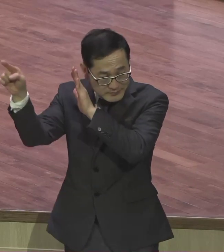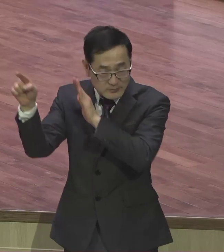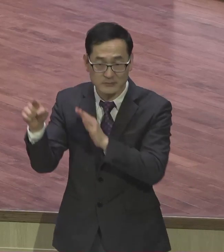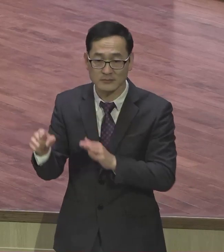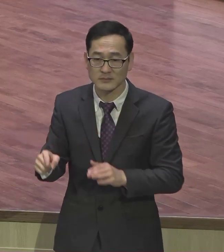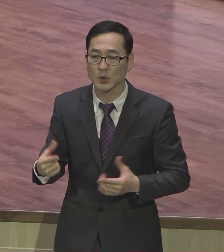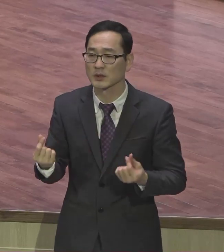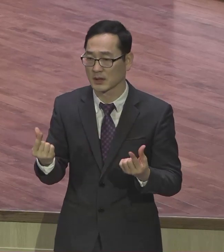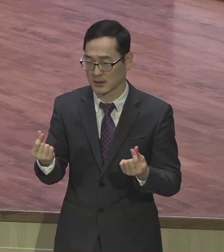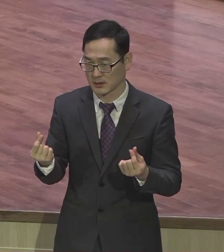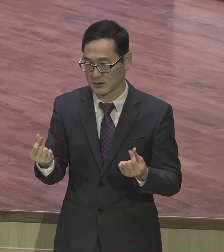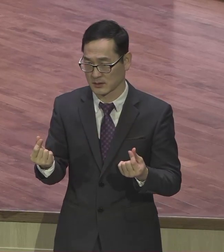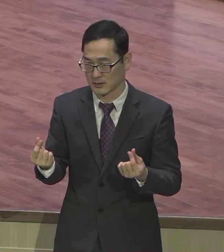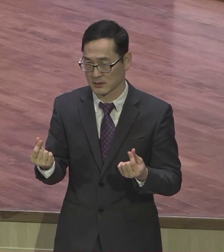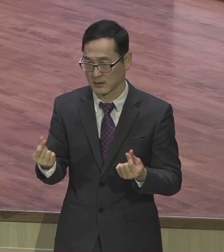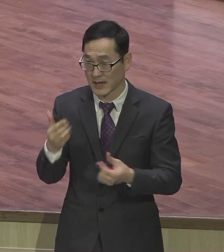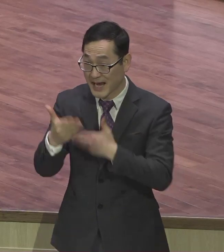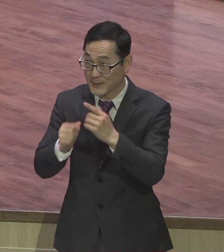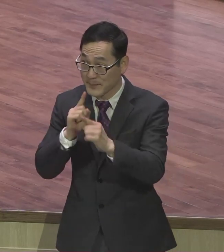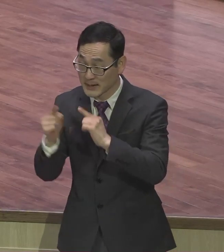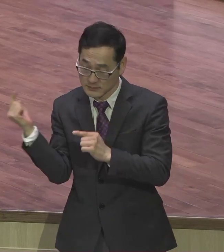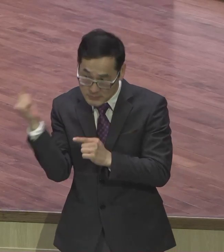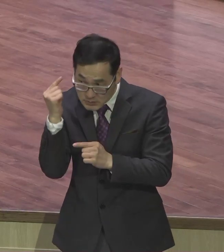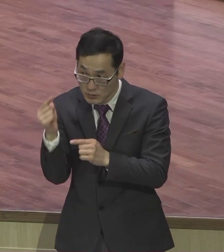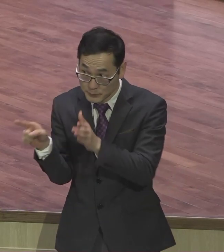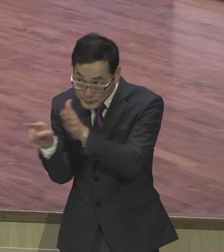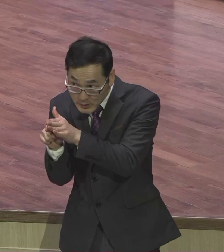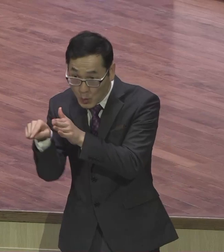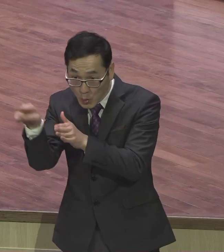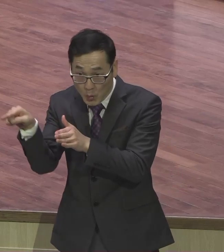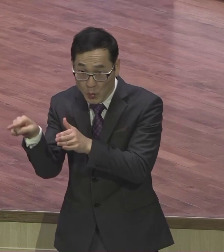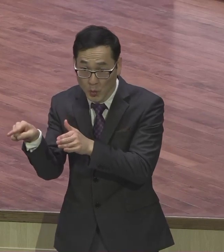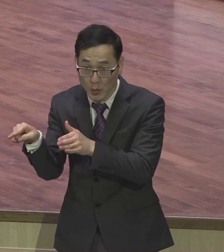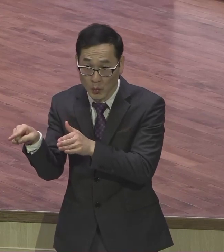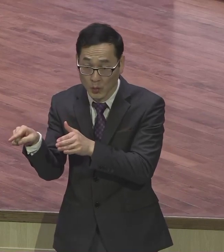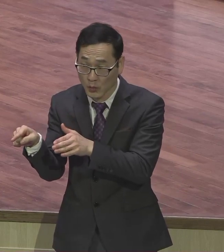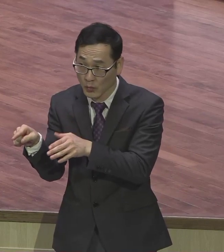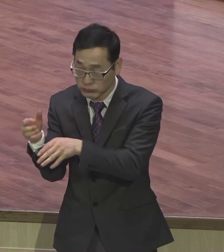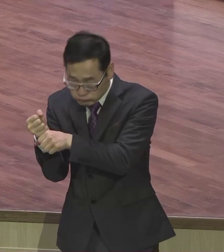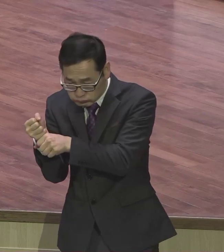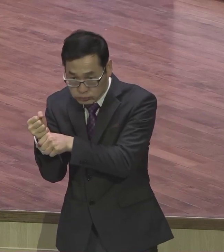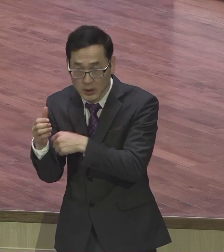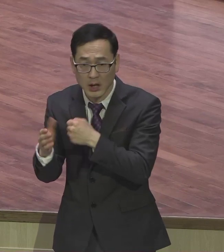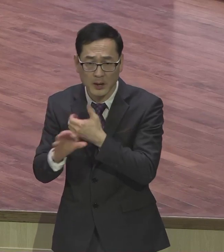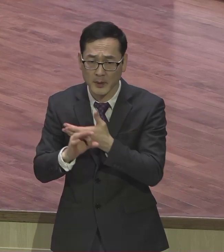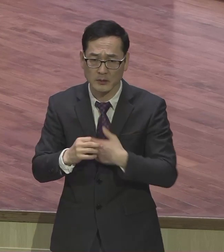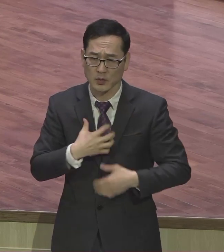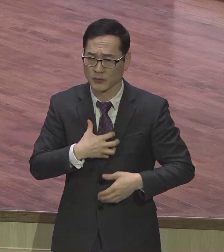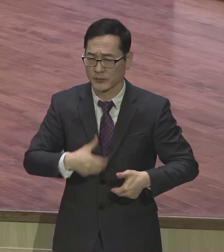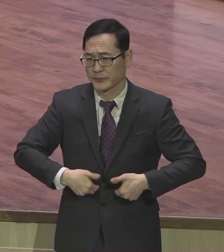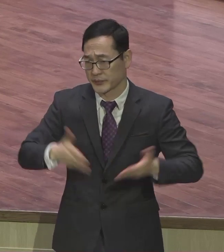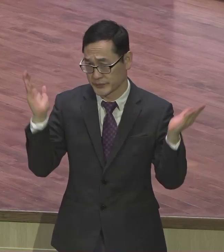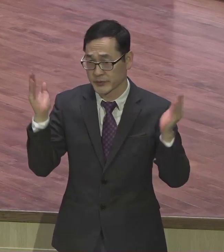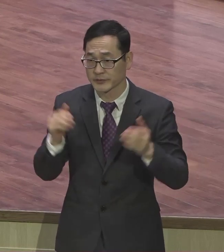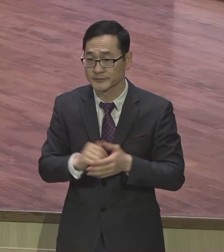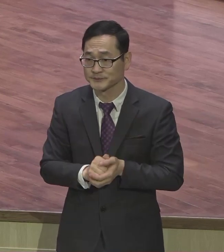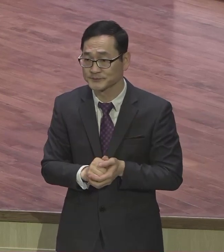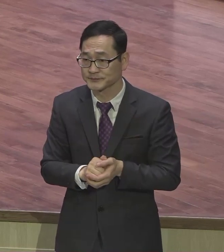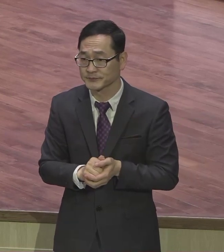하나님의 말씀 있는데 뭘 염려 걱정합니까 모든 일에 아멘 모든 일에 기도해라